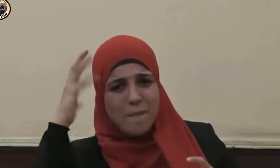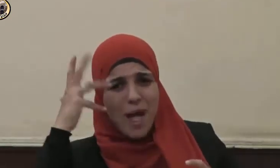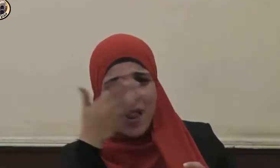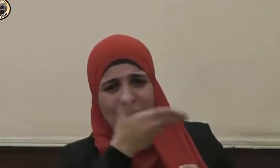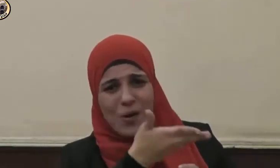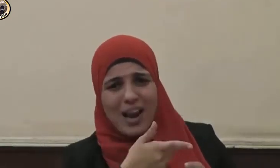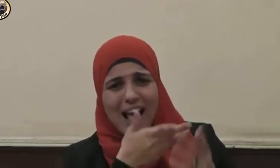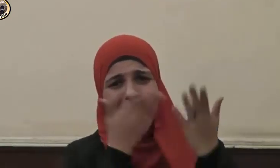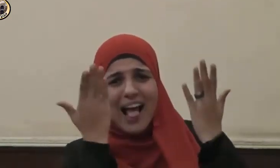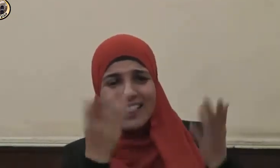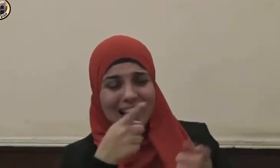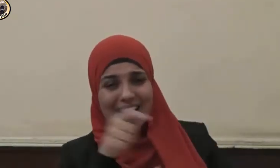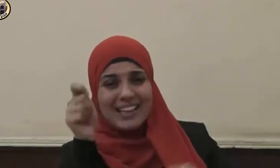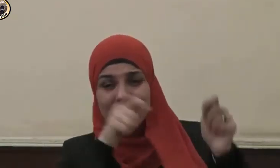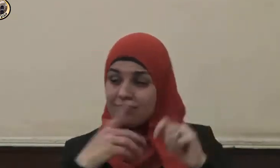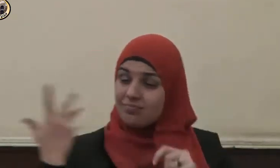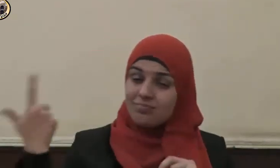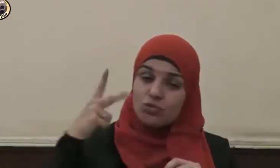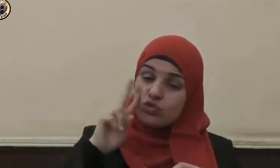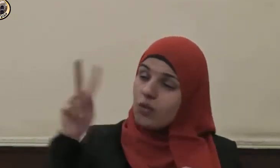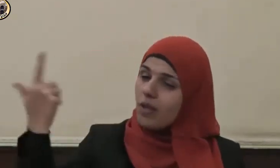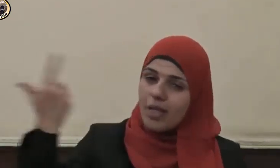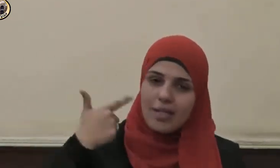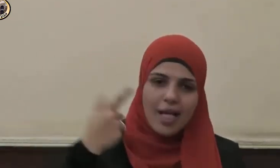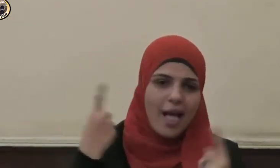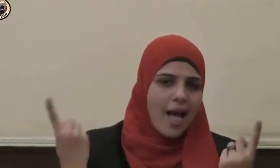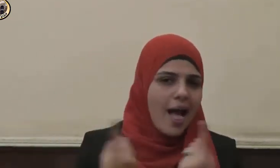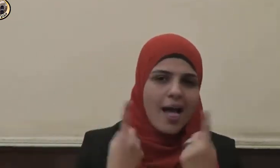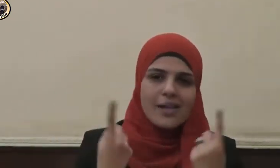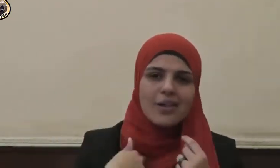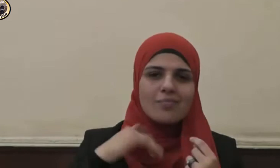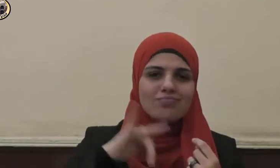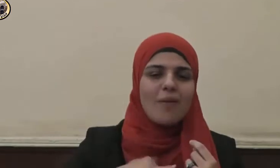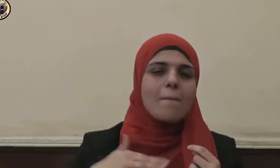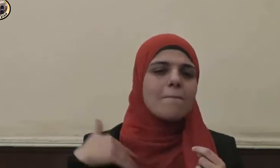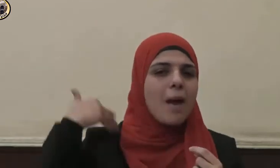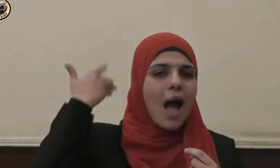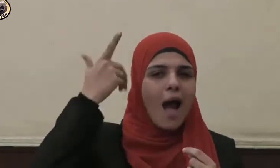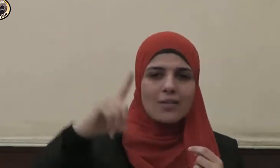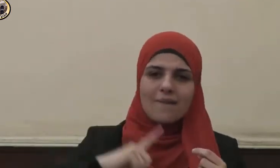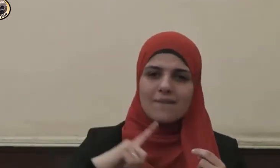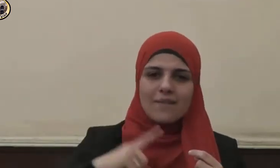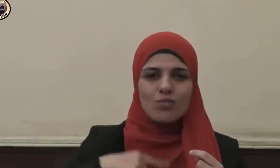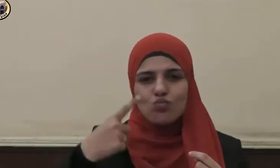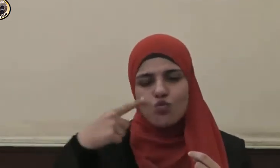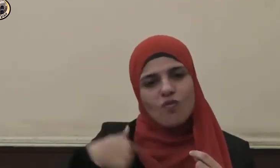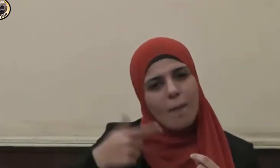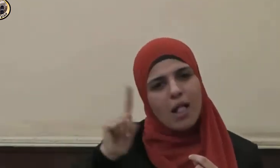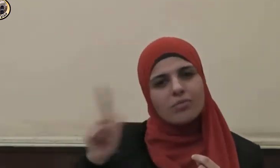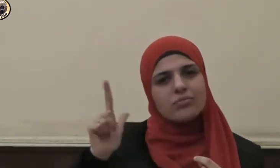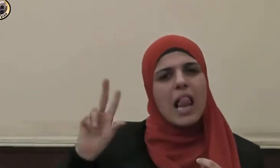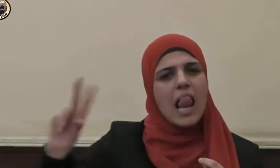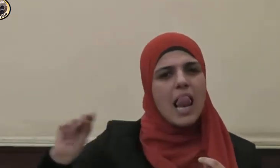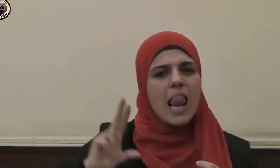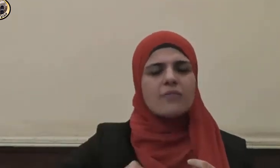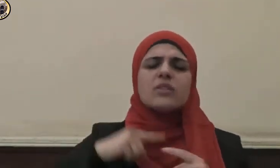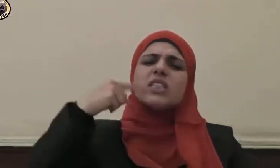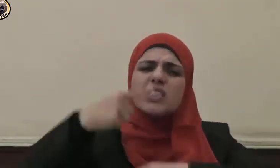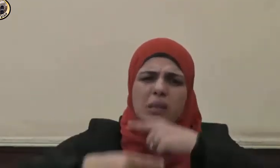قال إن تسخروا منا فإنا نسخر منكم كما تسخرون واستمر في